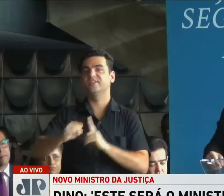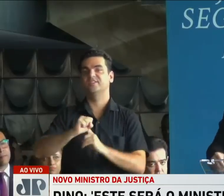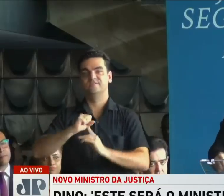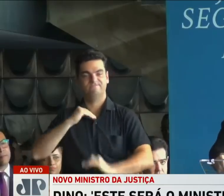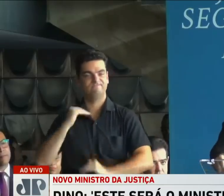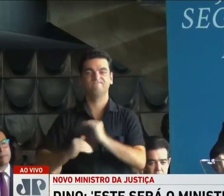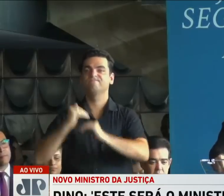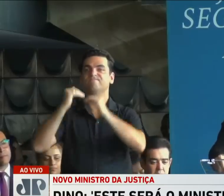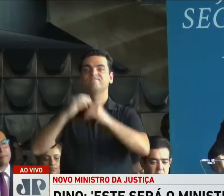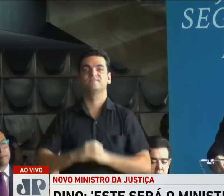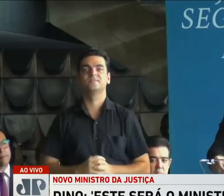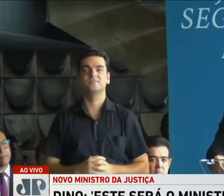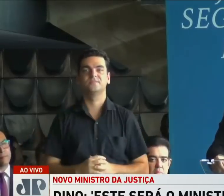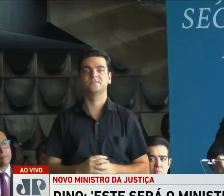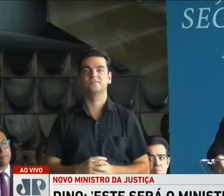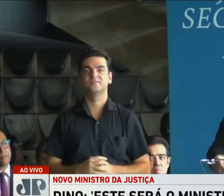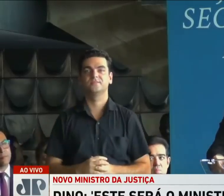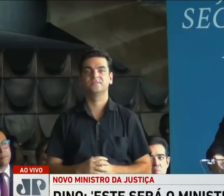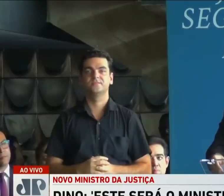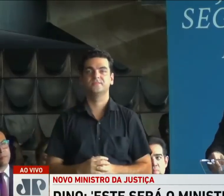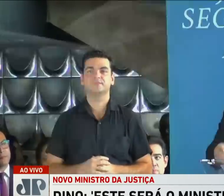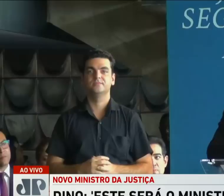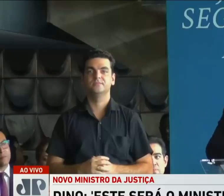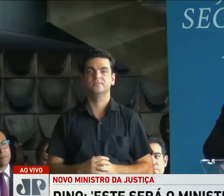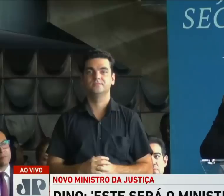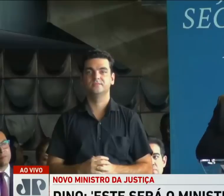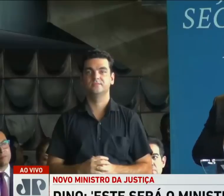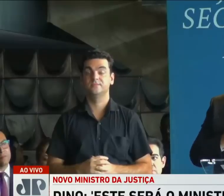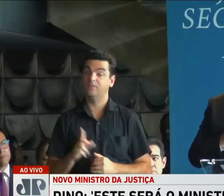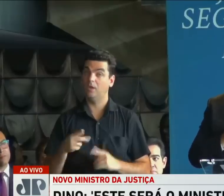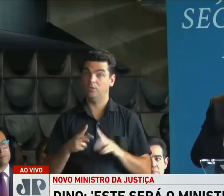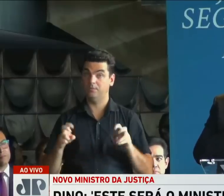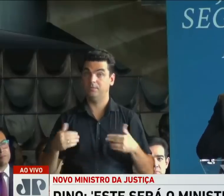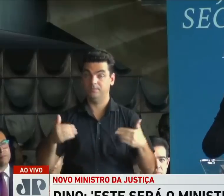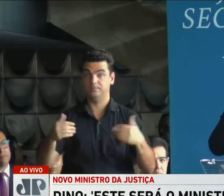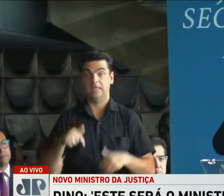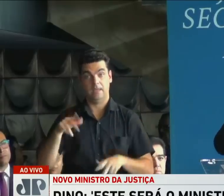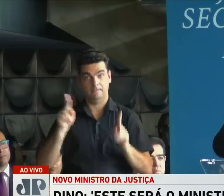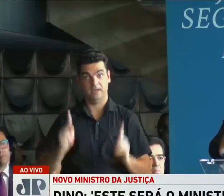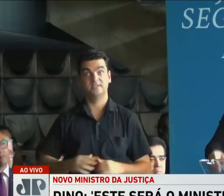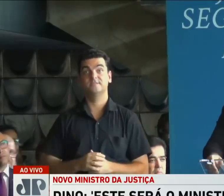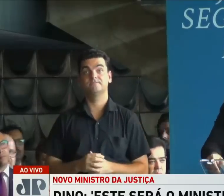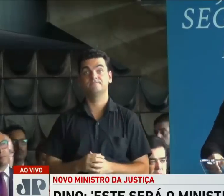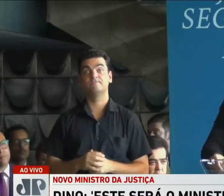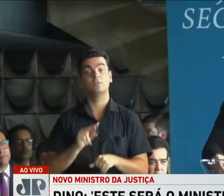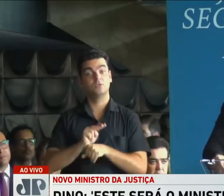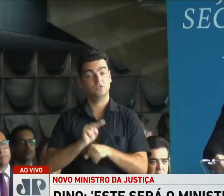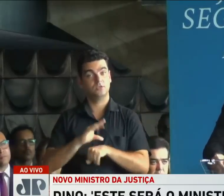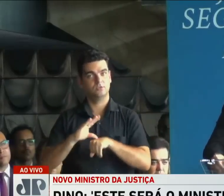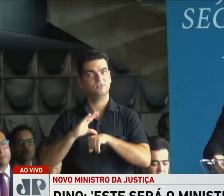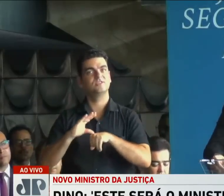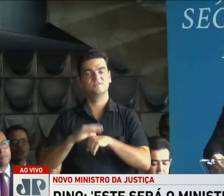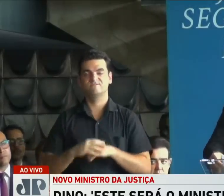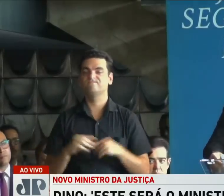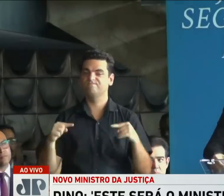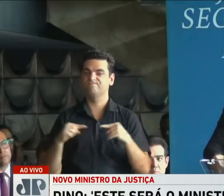se engrandece. Portanto, o 2º eixo do Ministério da Paz é a proteção, a constituição,